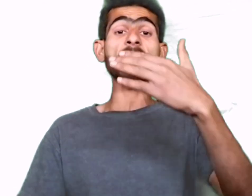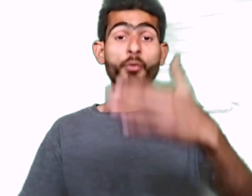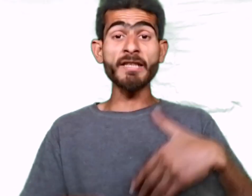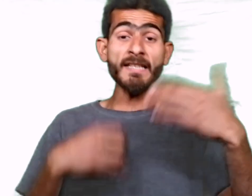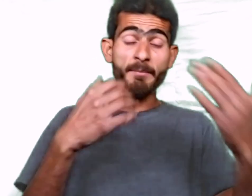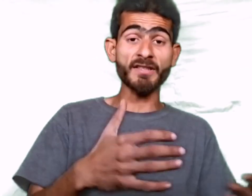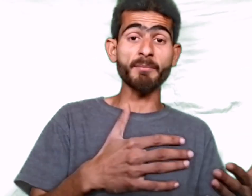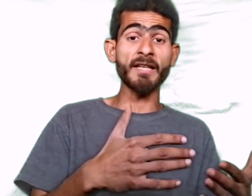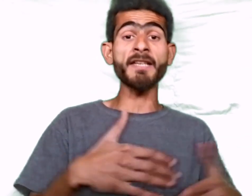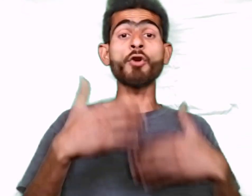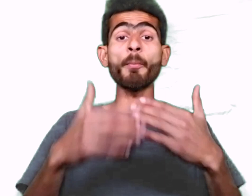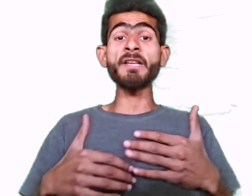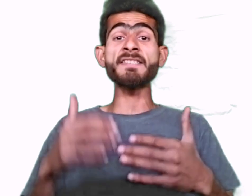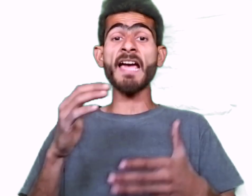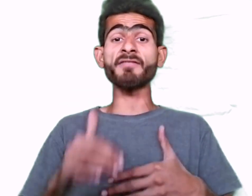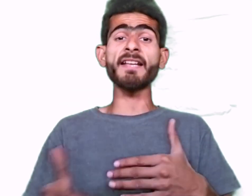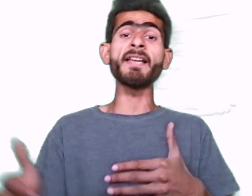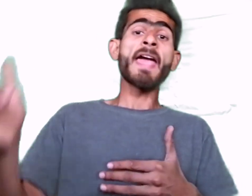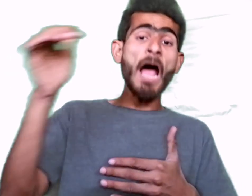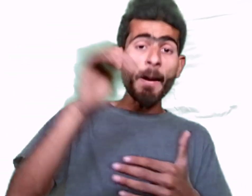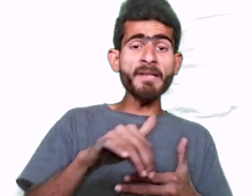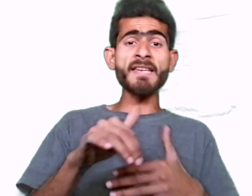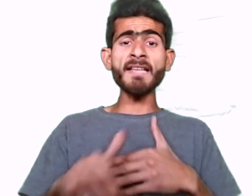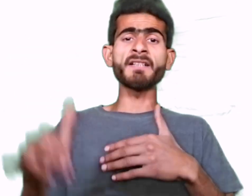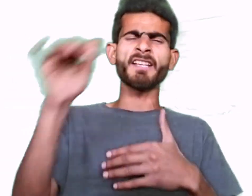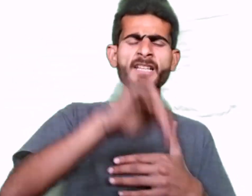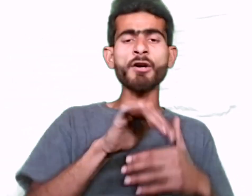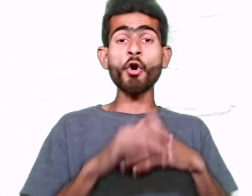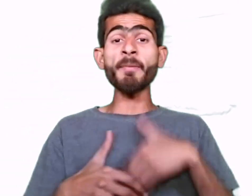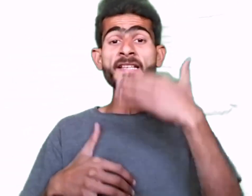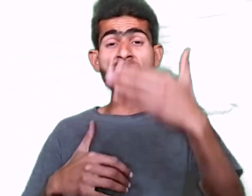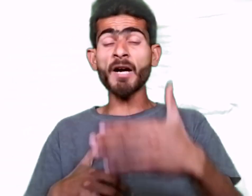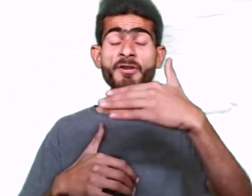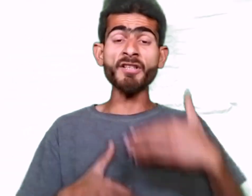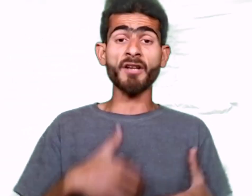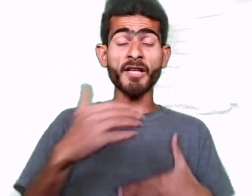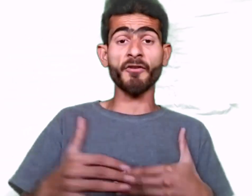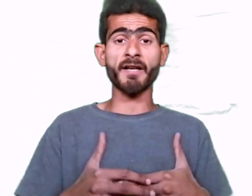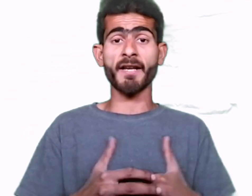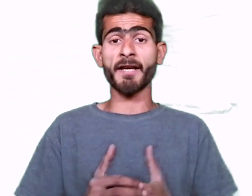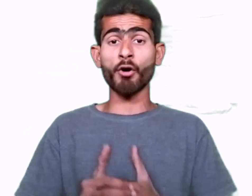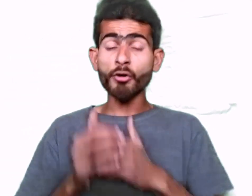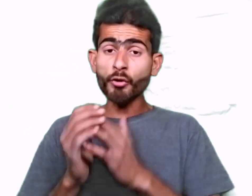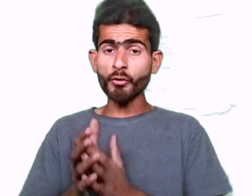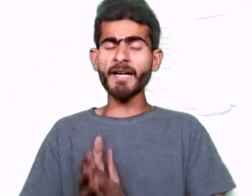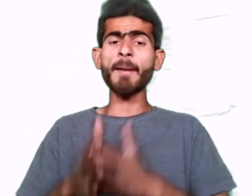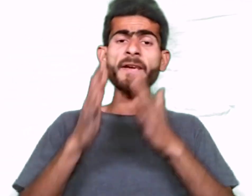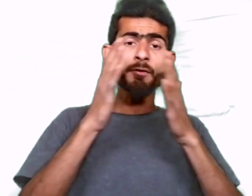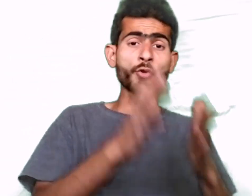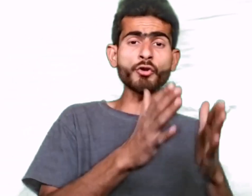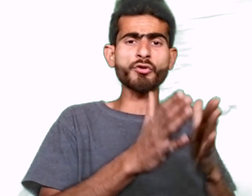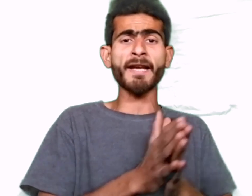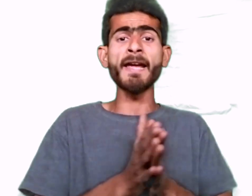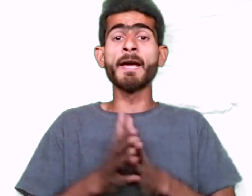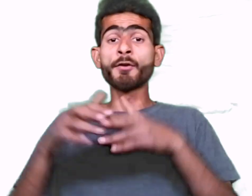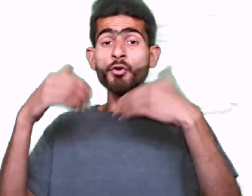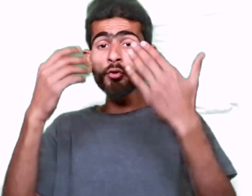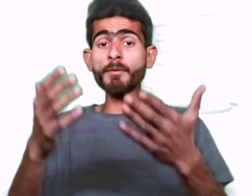پر خود ہی کمیشن ملے گی کمپنی جیس والے آپ کے جیس ریٹیلر اکاؤنٹ بھی اس کی کمیشن ٹرانسفر کریں گے اور دوستو اگر آپ ایک نیو یوزر ہیں نیو